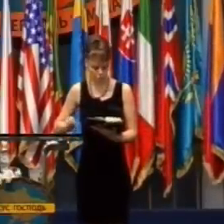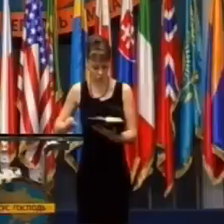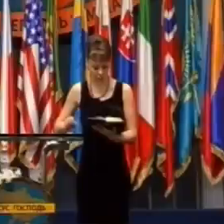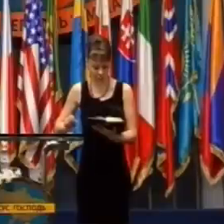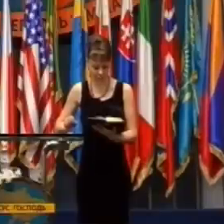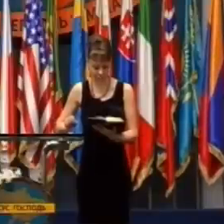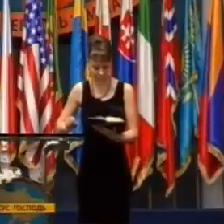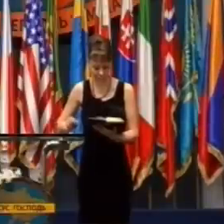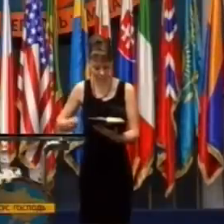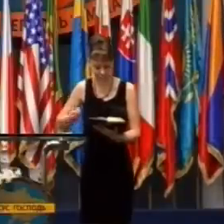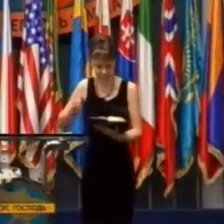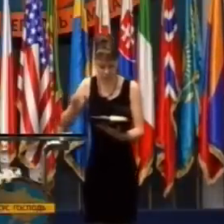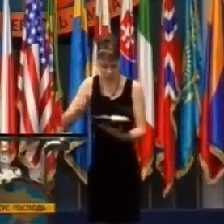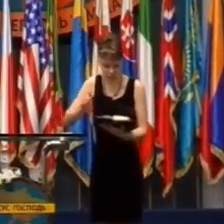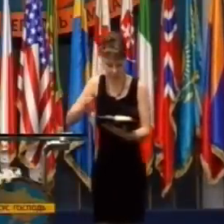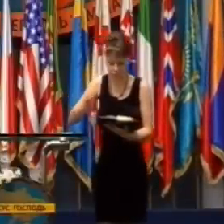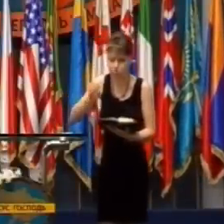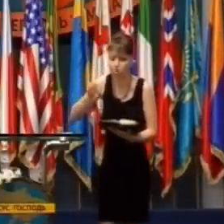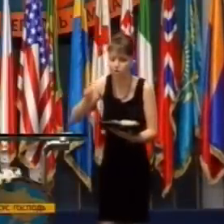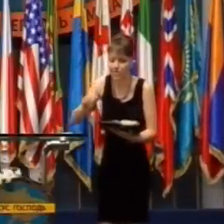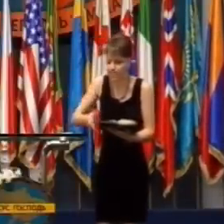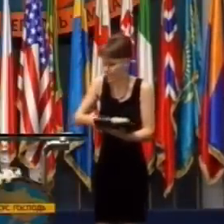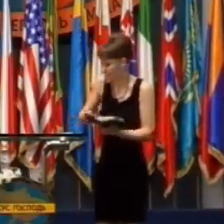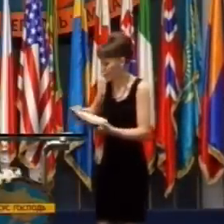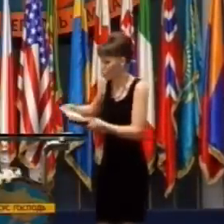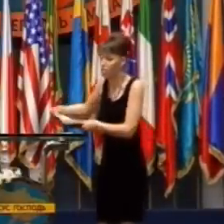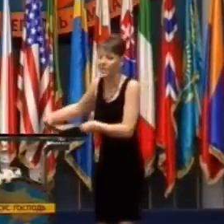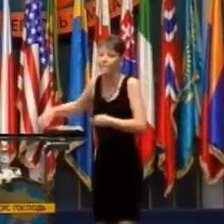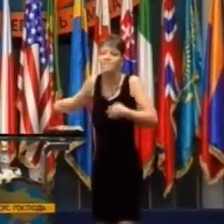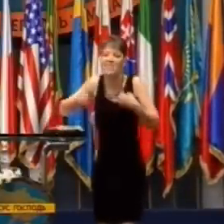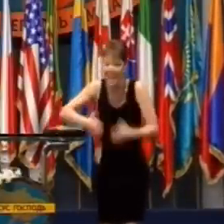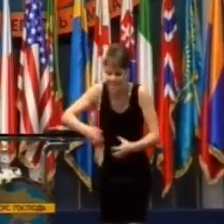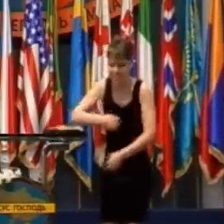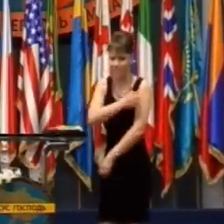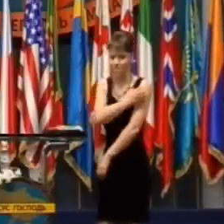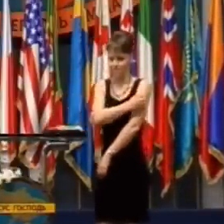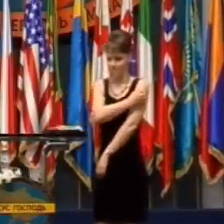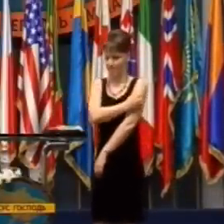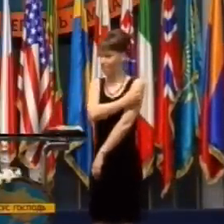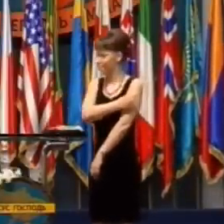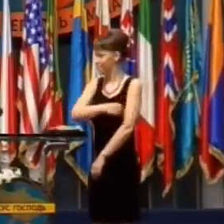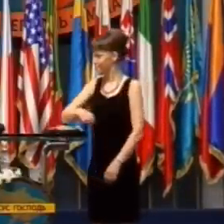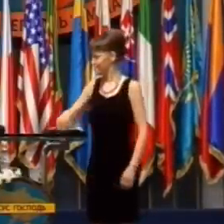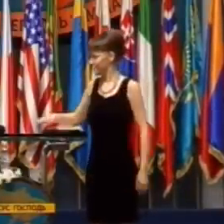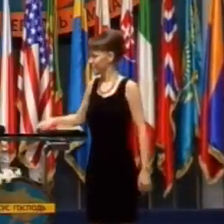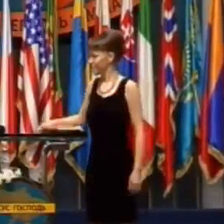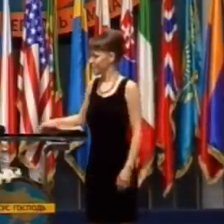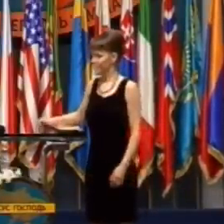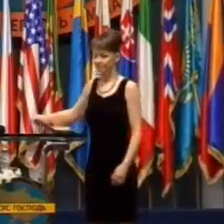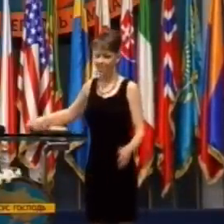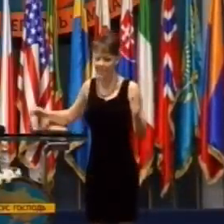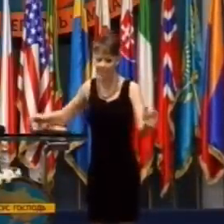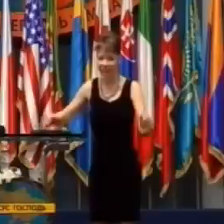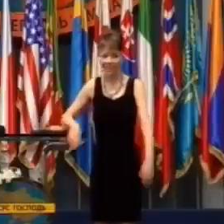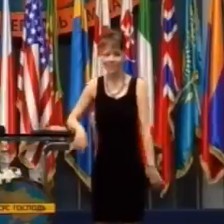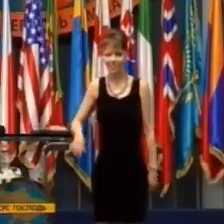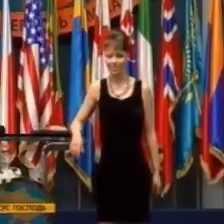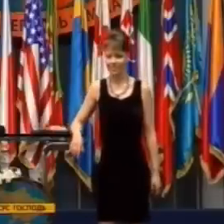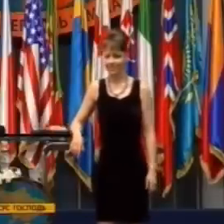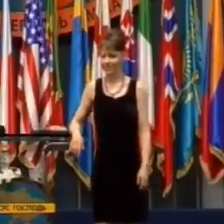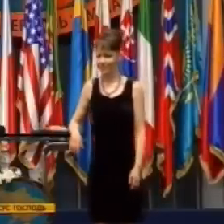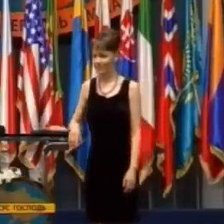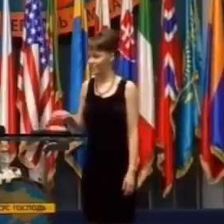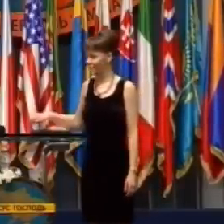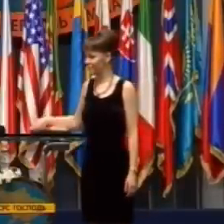Ale len podľa moci, na základe moci, ktorá pôsobí v nás. A teraz.